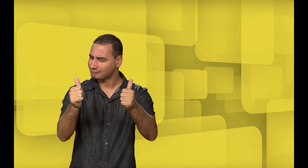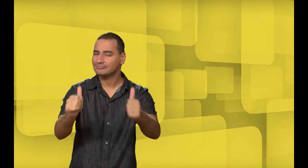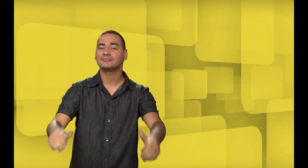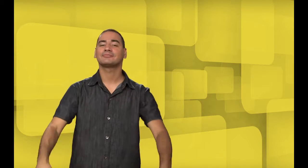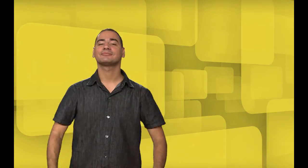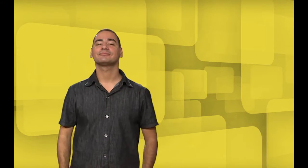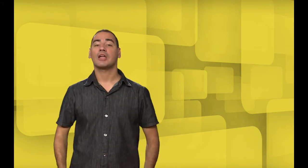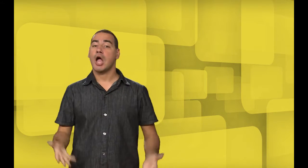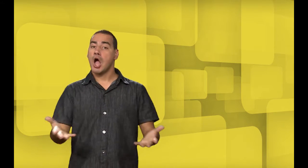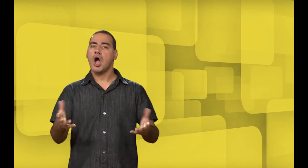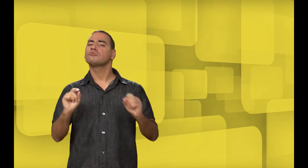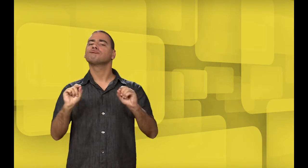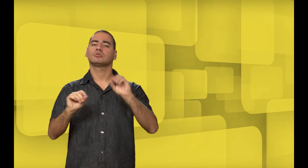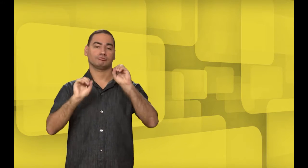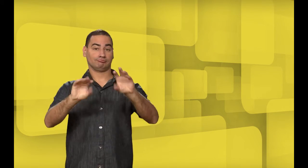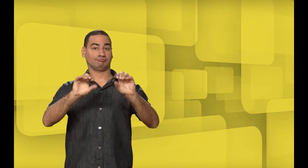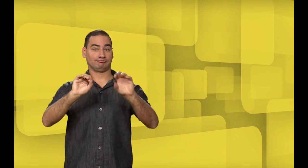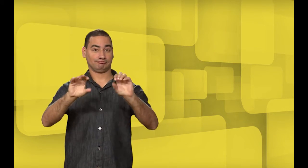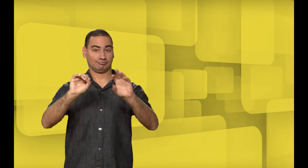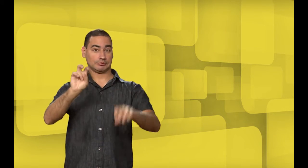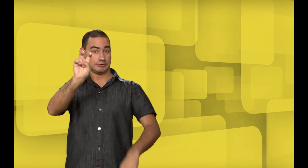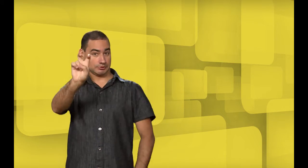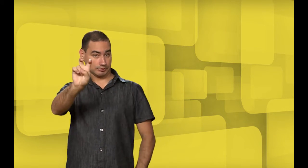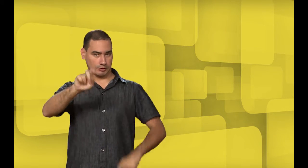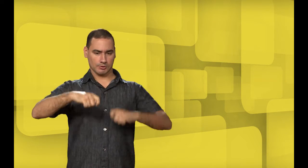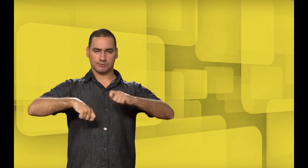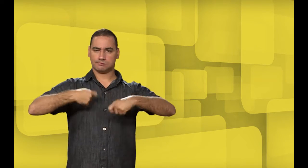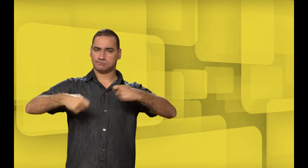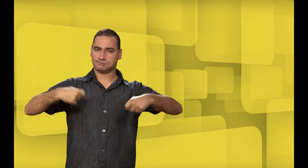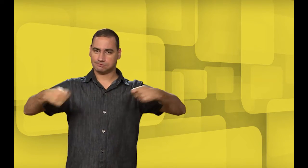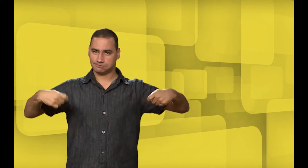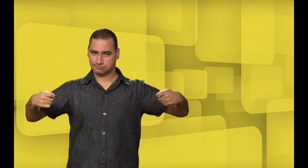Agora eu vou ensinar cinco sinais sobre esse episódio.